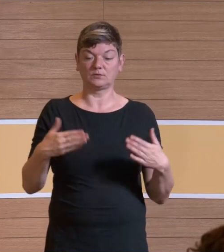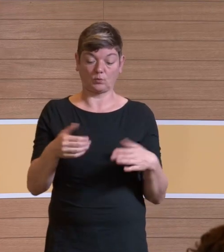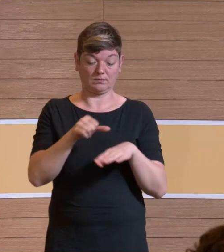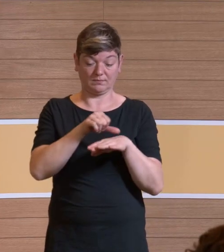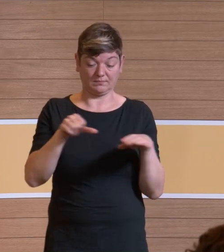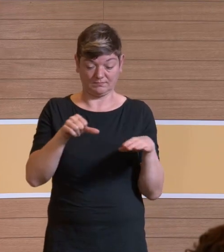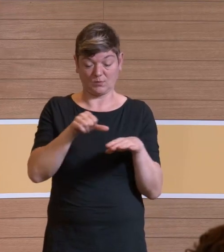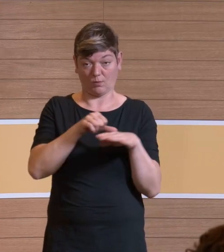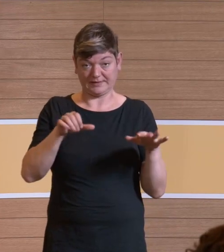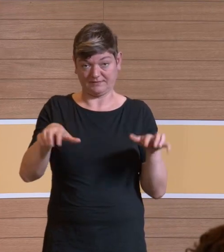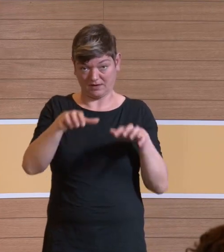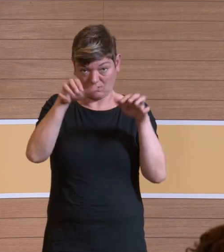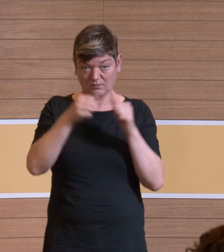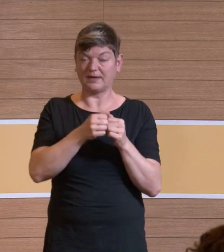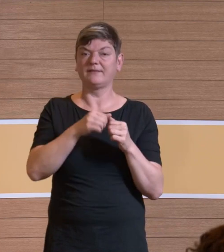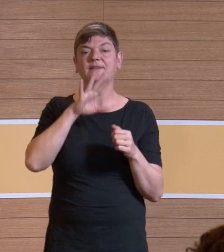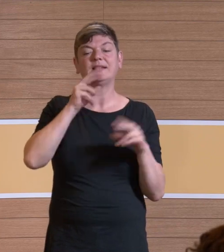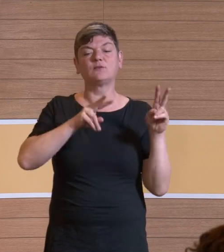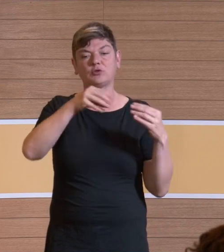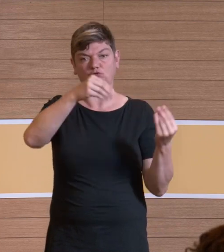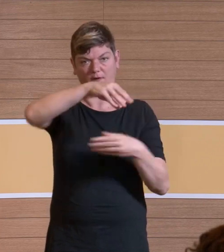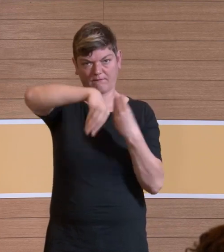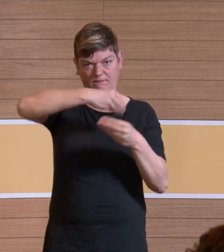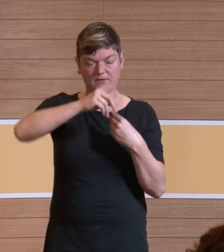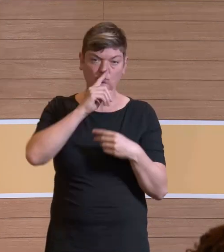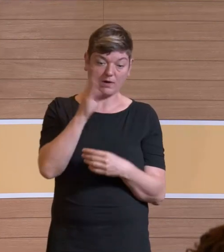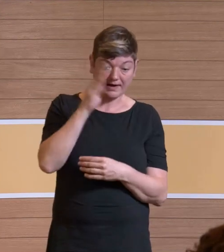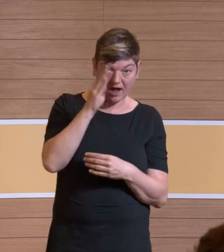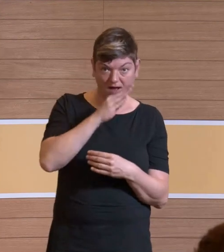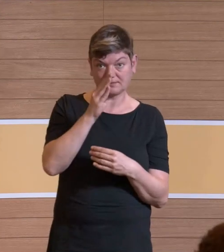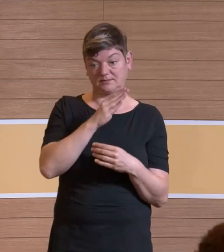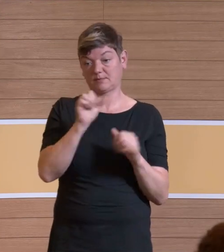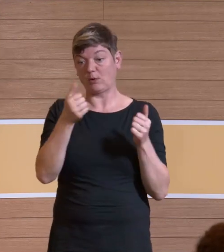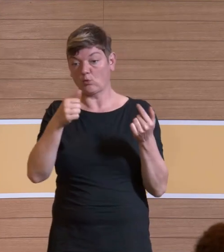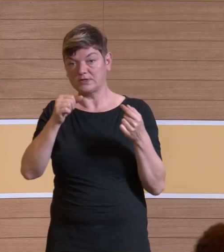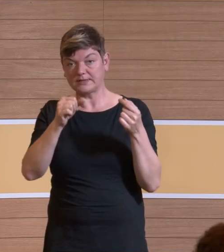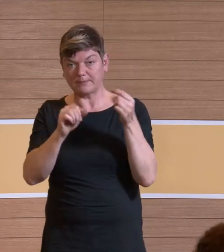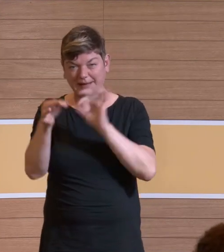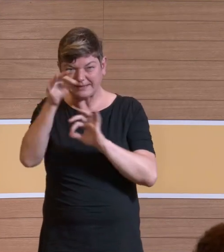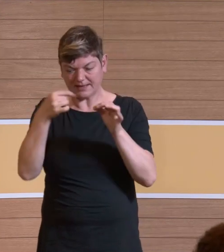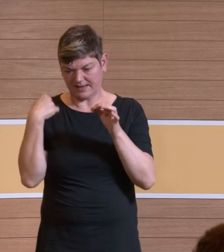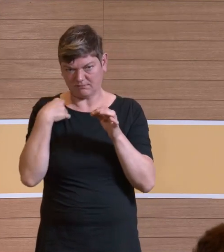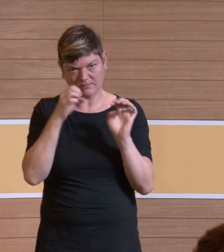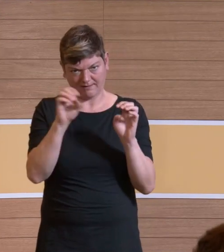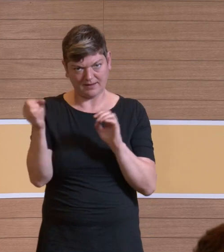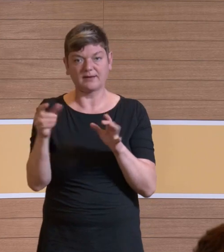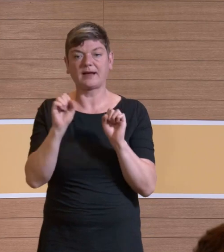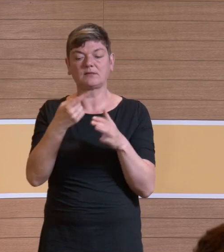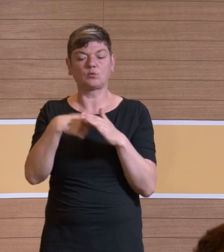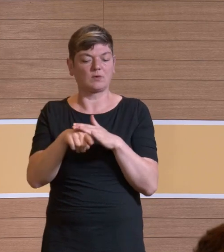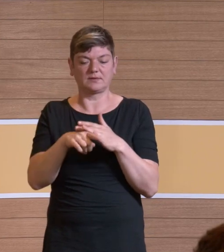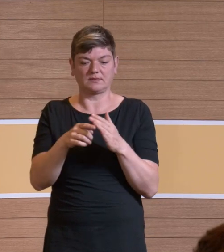und wie Sie sicherlich auch wissen, ein Vielstoffgemisch. Das heißt, wir haben nicht nur Gase und diese biologischen Fragmente, über die wir ja gerade schon gesprochen haben,